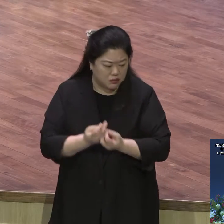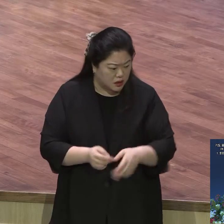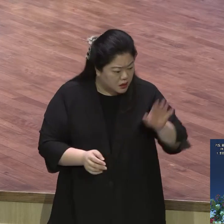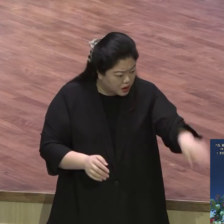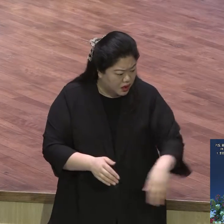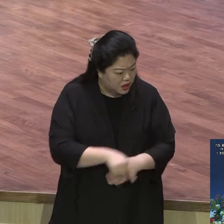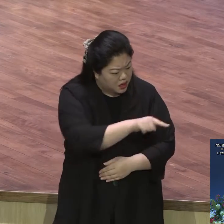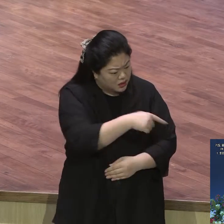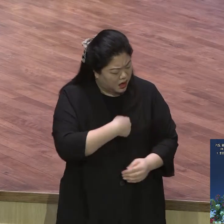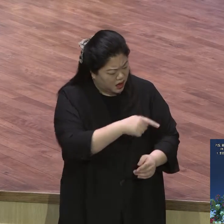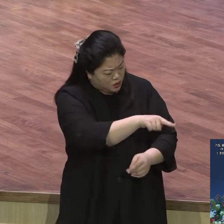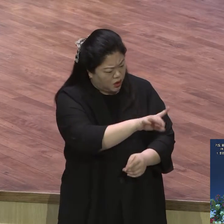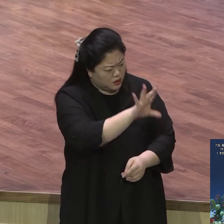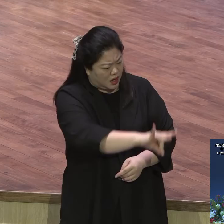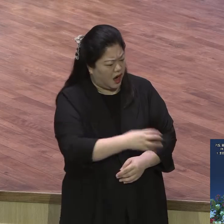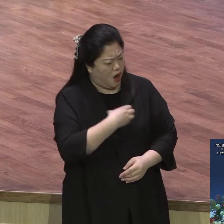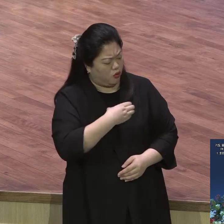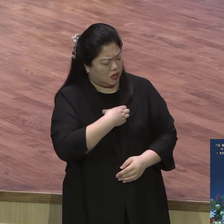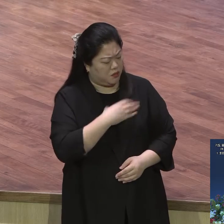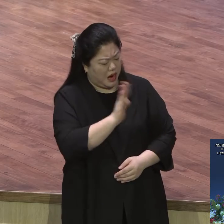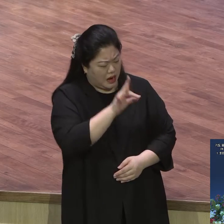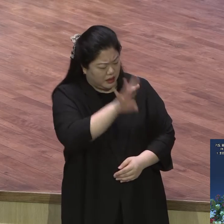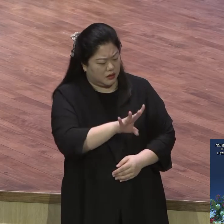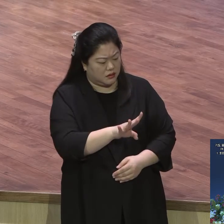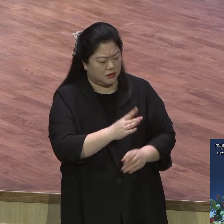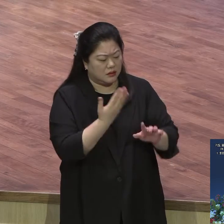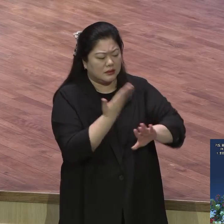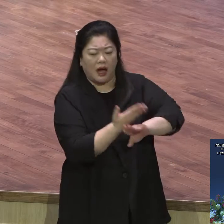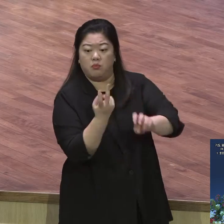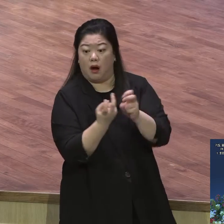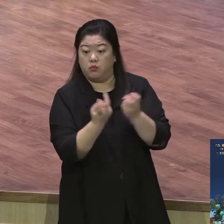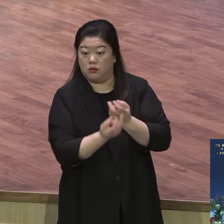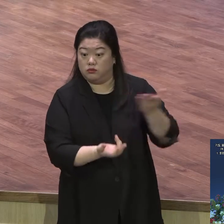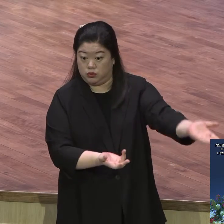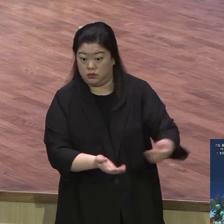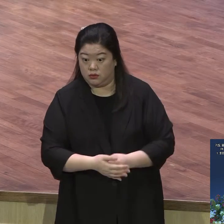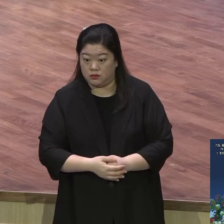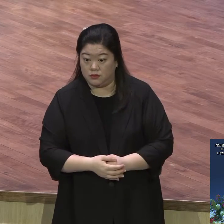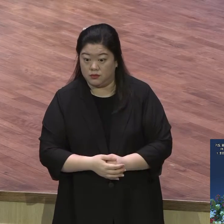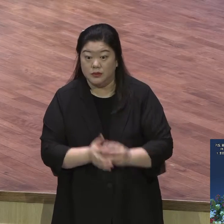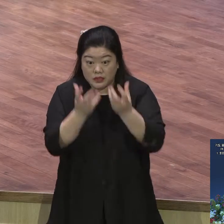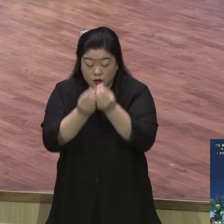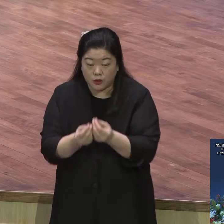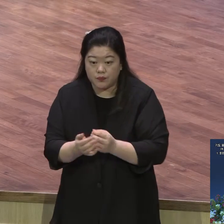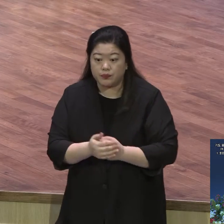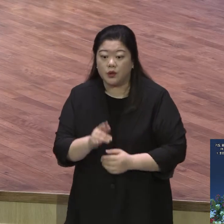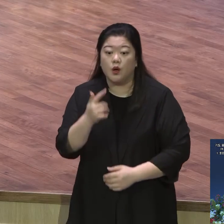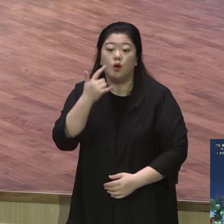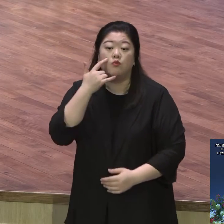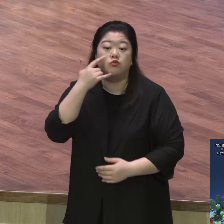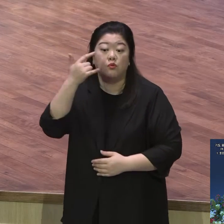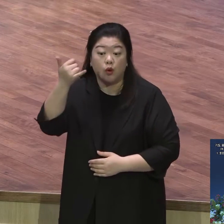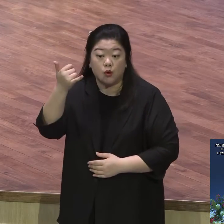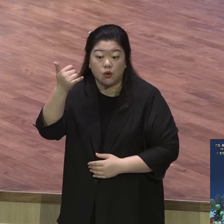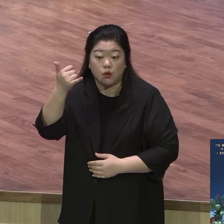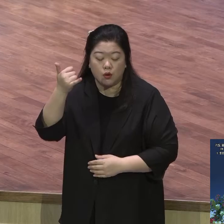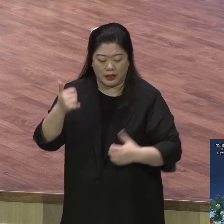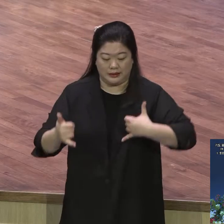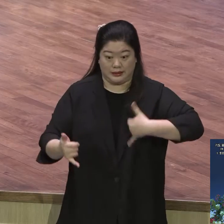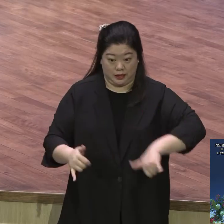11절에도 보면 예수님께서 비유를 들여 설명합니다 어느 부모가 아들이 떡을 달랐는데 떡을 달랐는데 돈을 주며 생선을